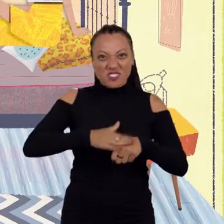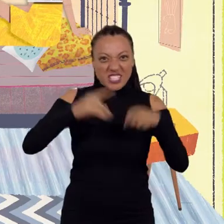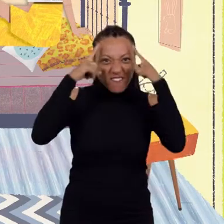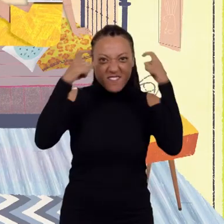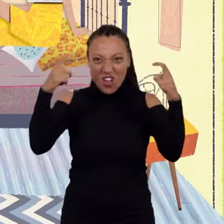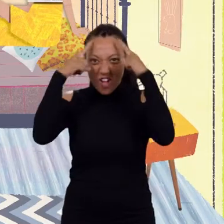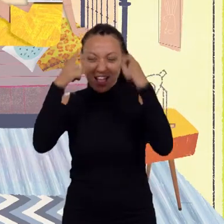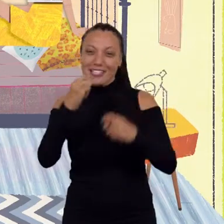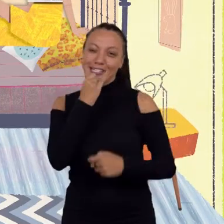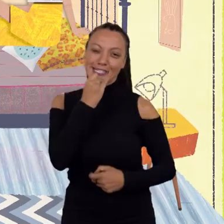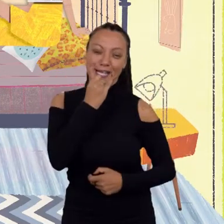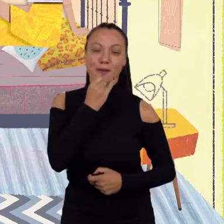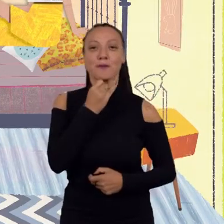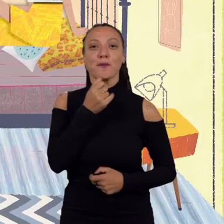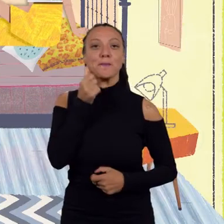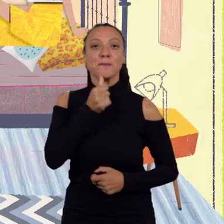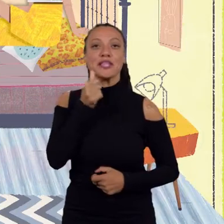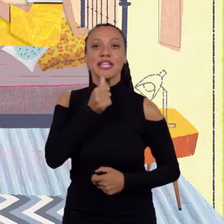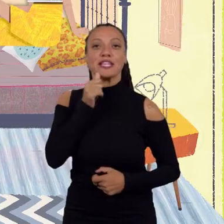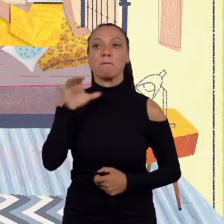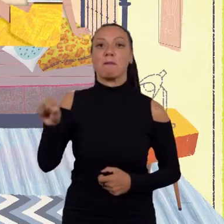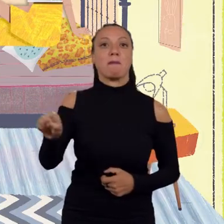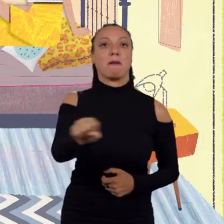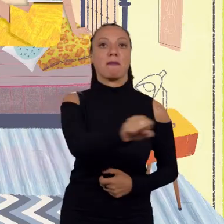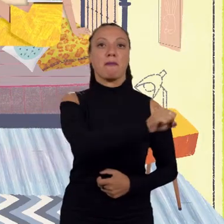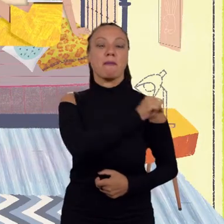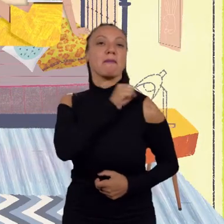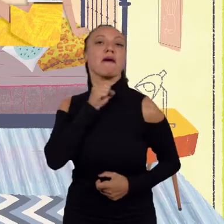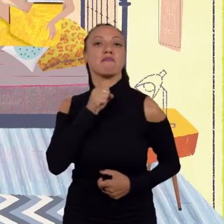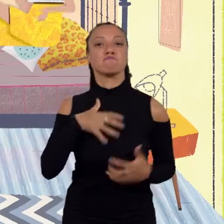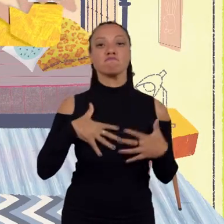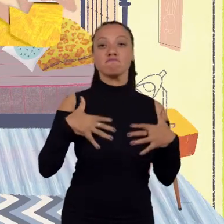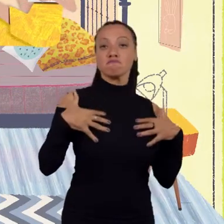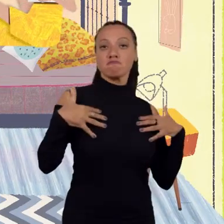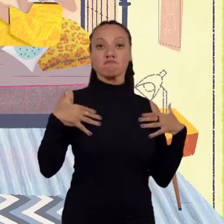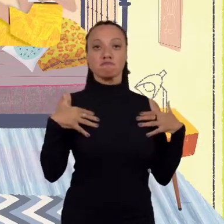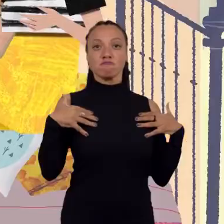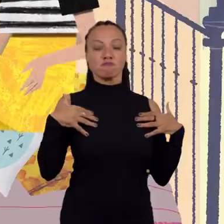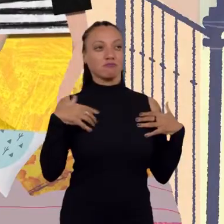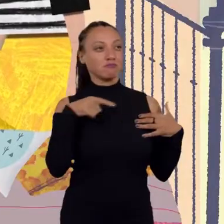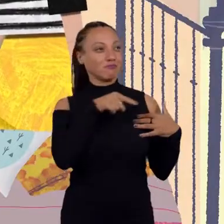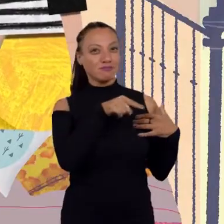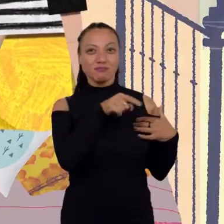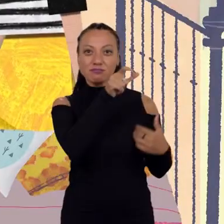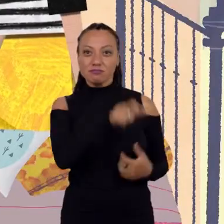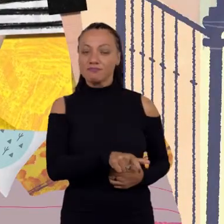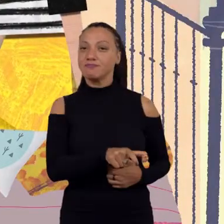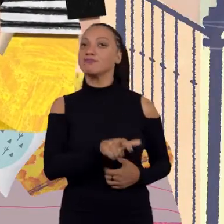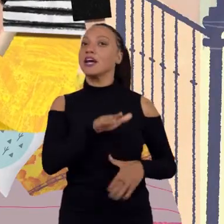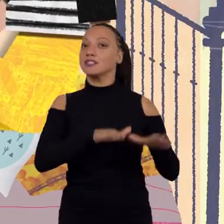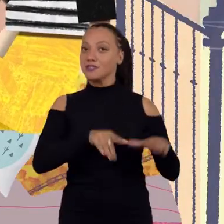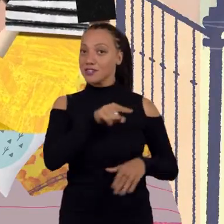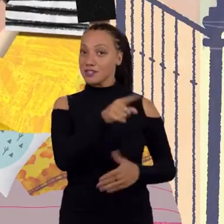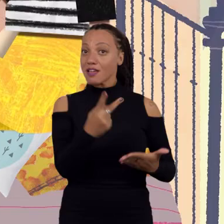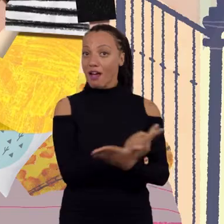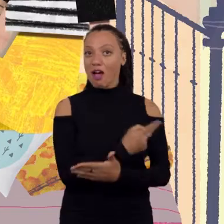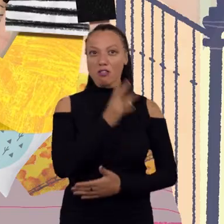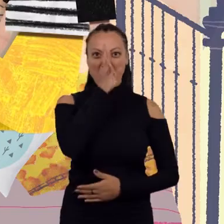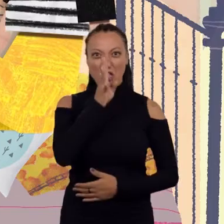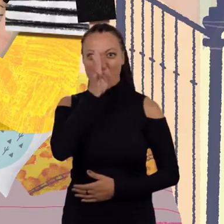mundo geral. E nessa coisa de pega geral, pega bem muitas meninas pra você poder ser o cara, você acaba invadindo a vida das meninas. Muita pressão. Então, o menino